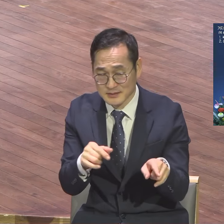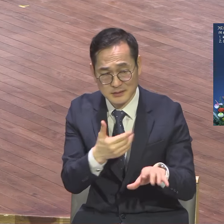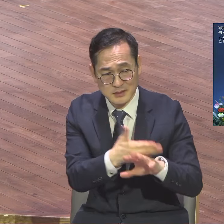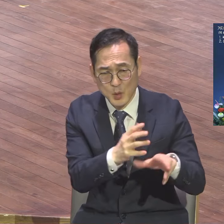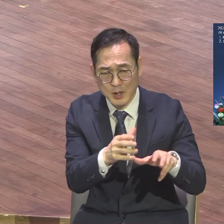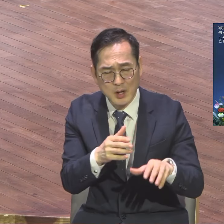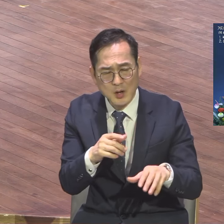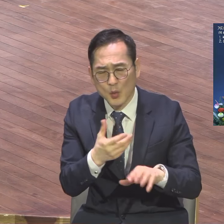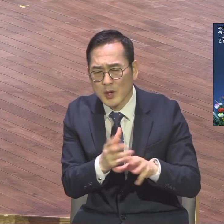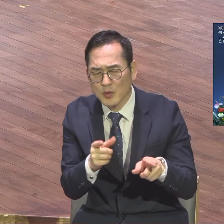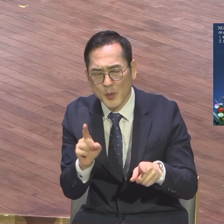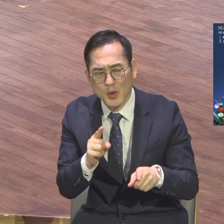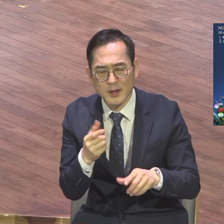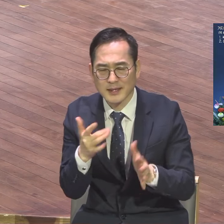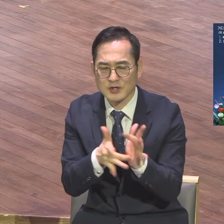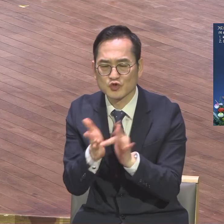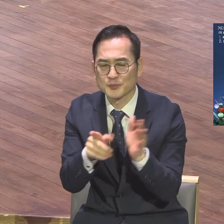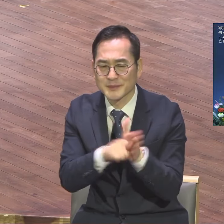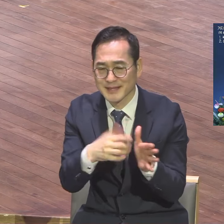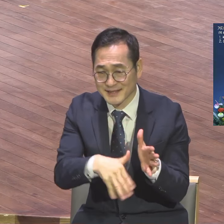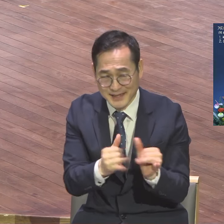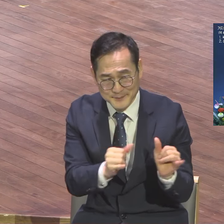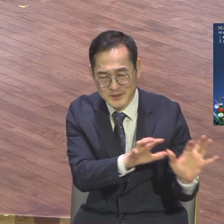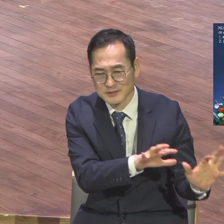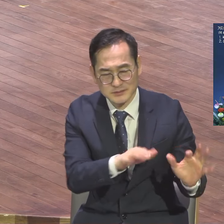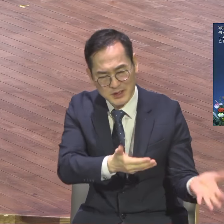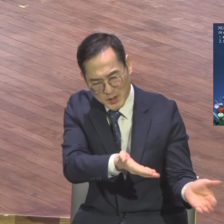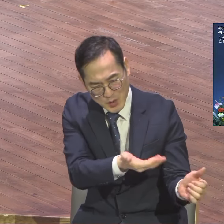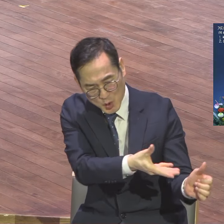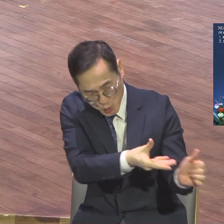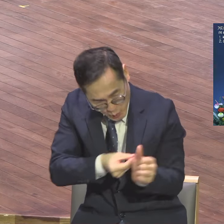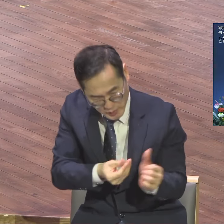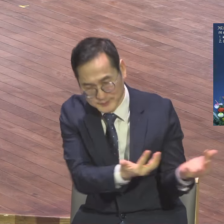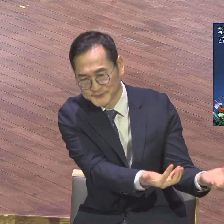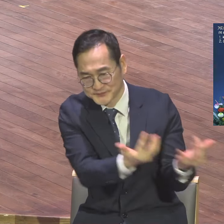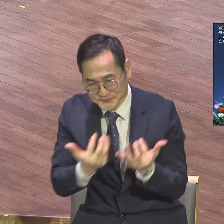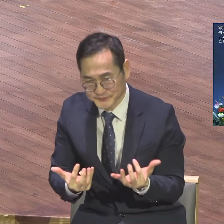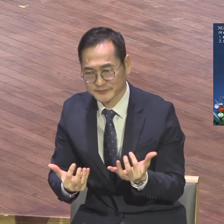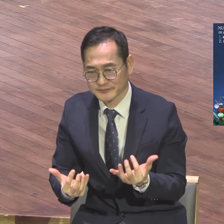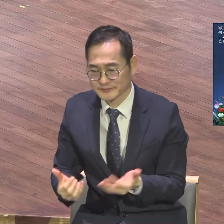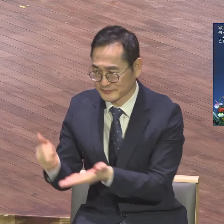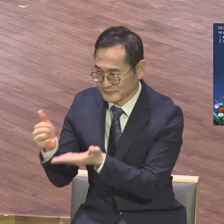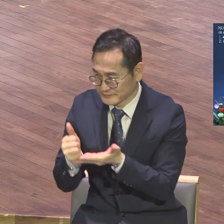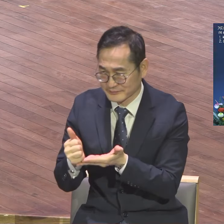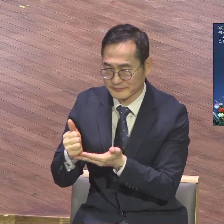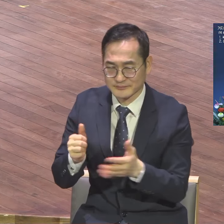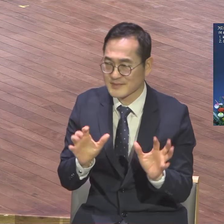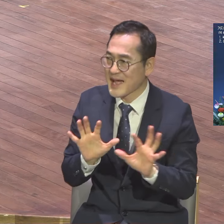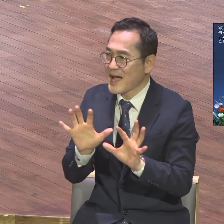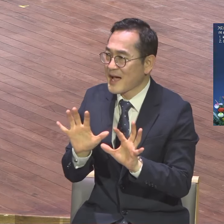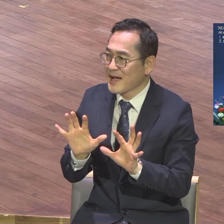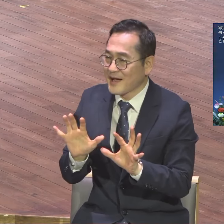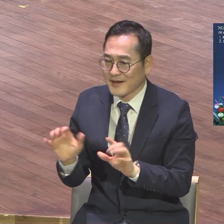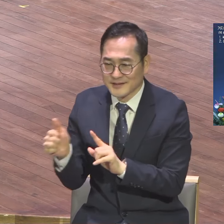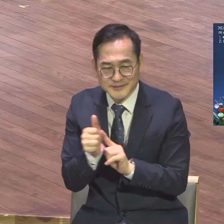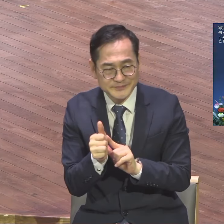우리 후대인 랩런트가 우리 후손들이 살아나고 치유 서밋으로 설 수 있도록 아이들의 뜰